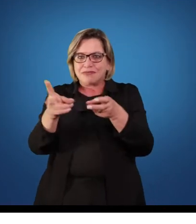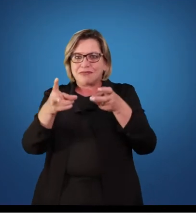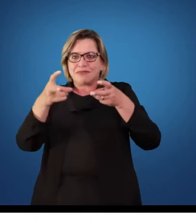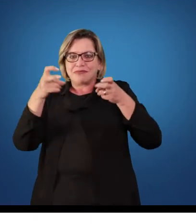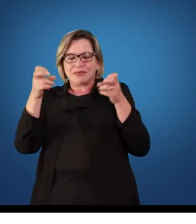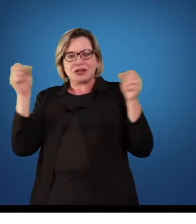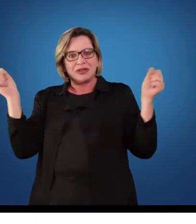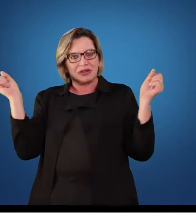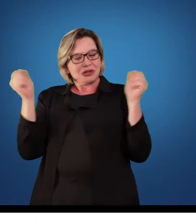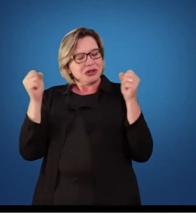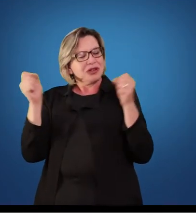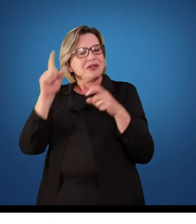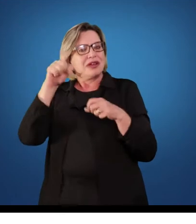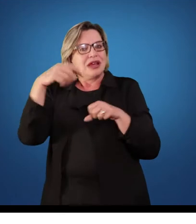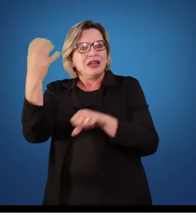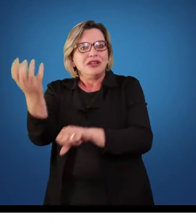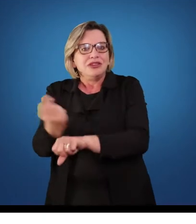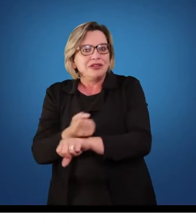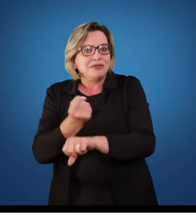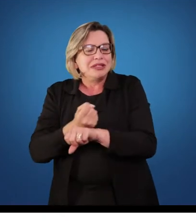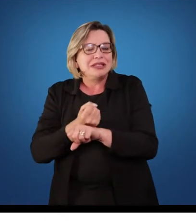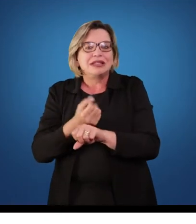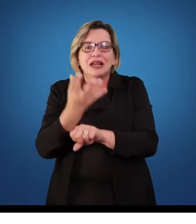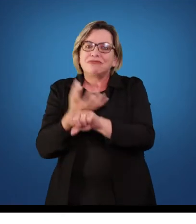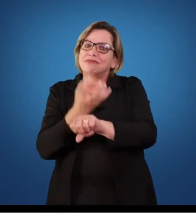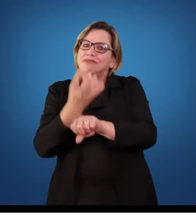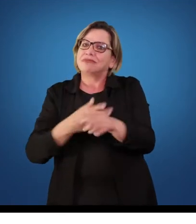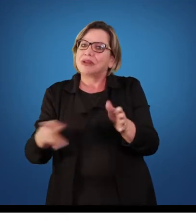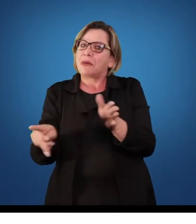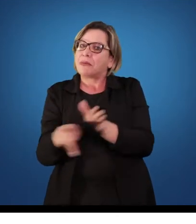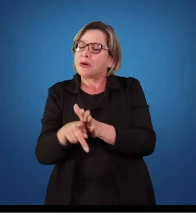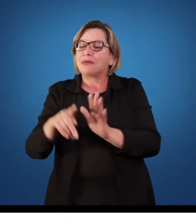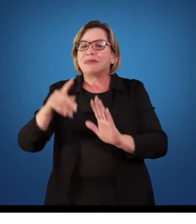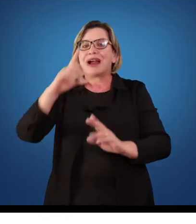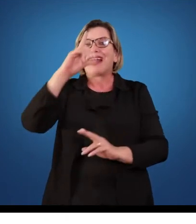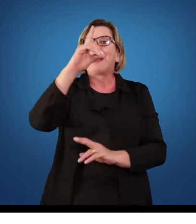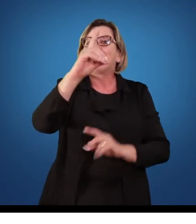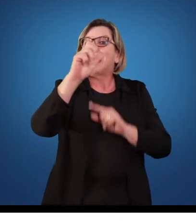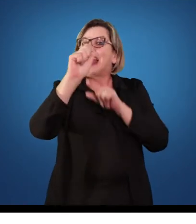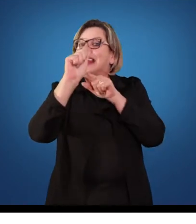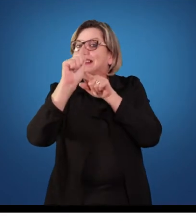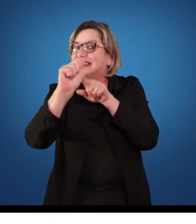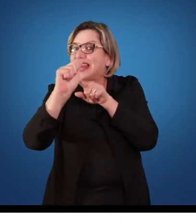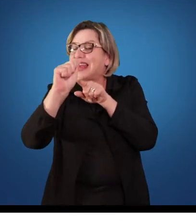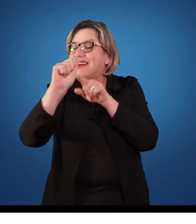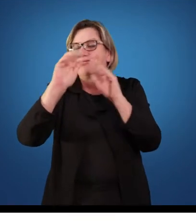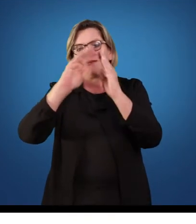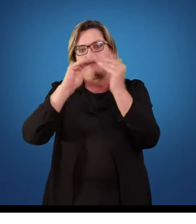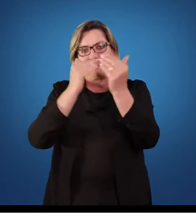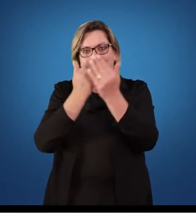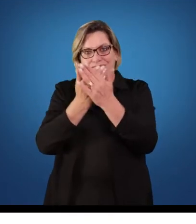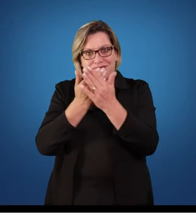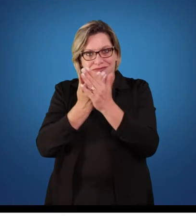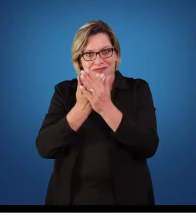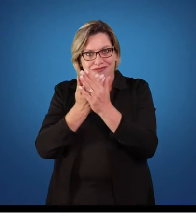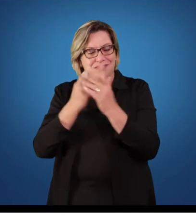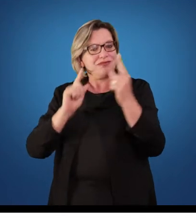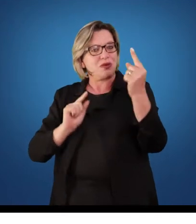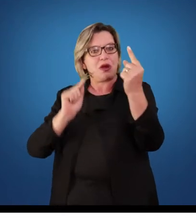como uma disciplina da escola, com uma finalidade pedagógica, respondendo aos princípios da escola,